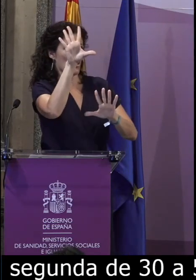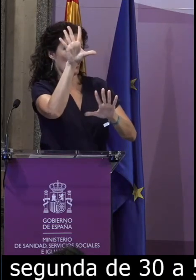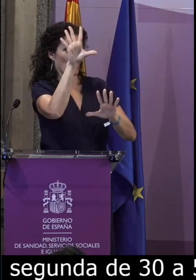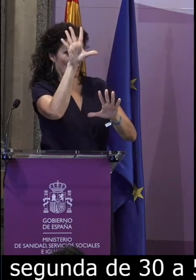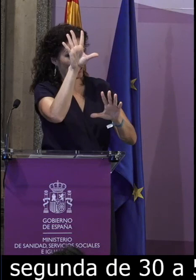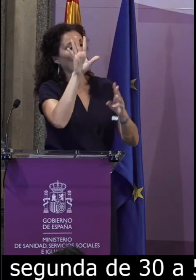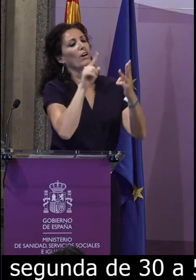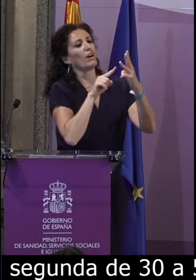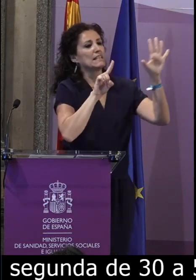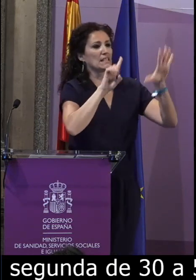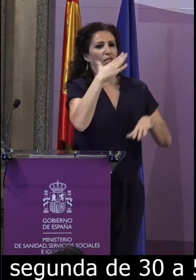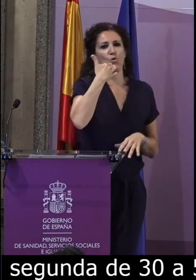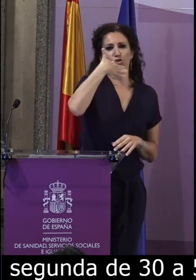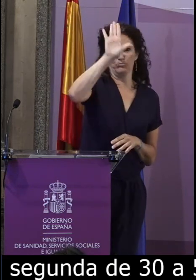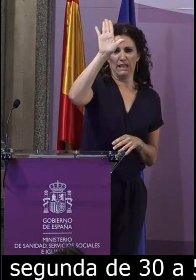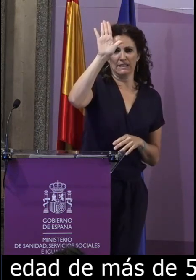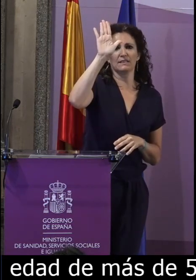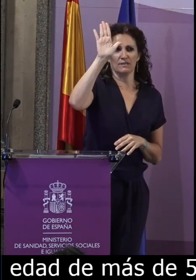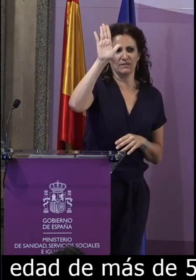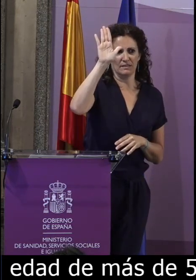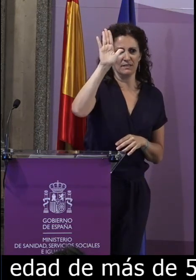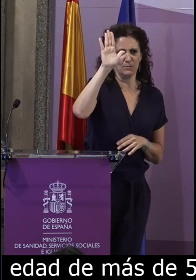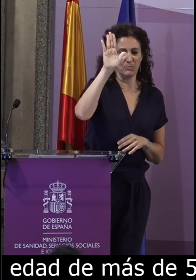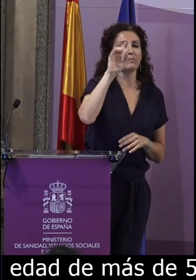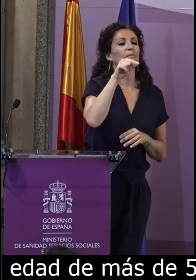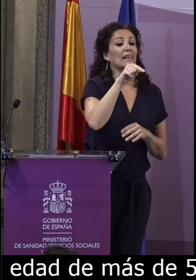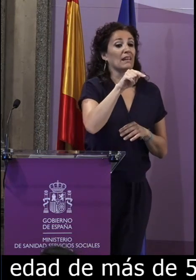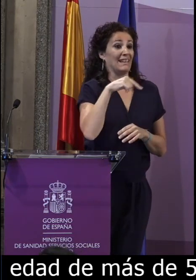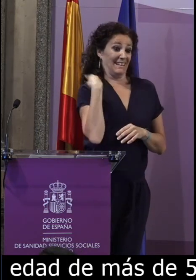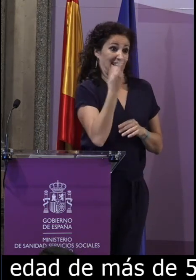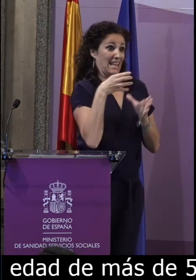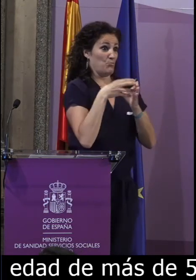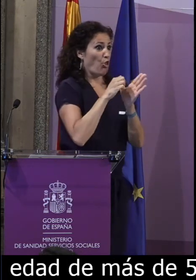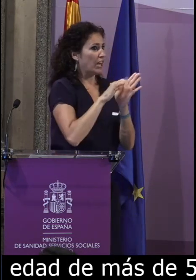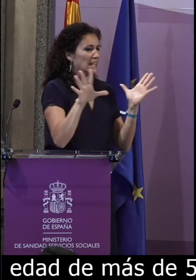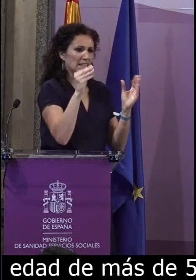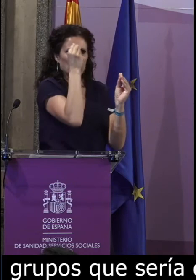de 50 a 65 y el último de más de 65 años.